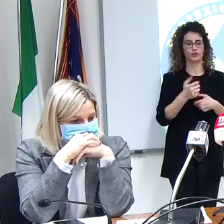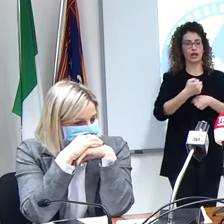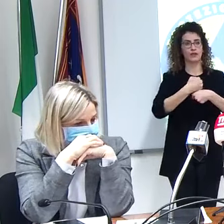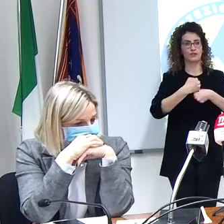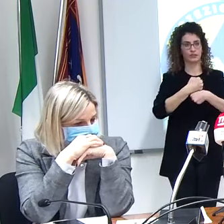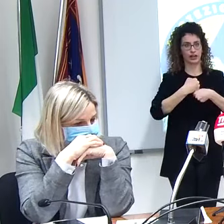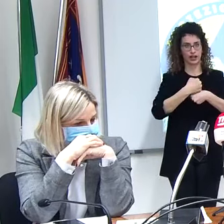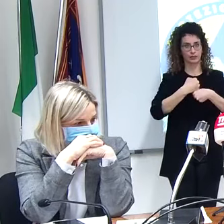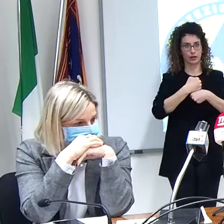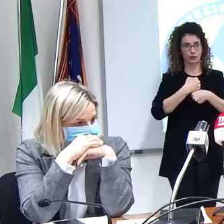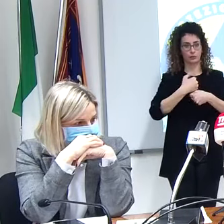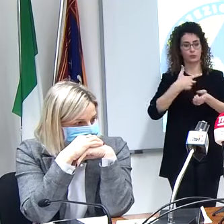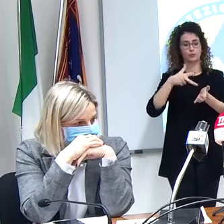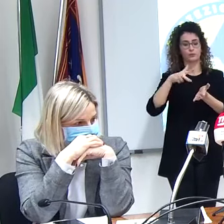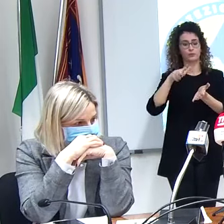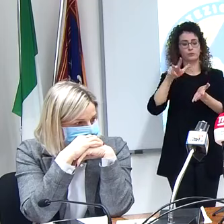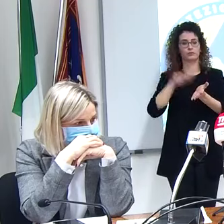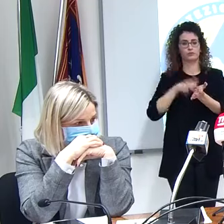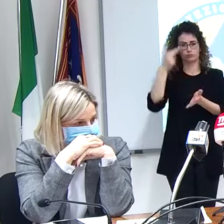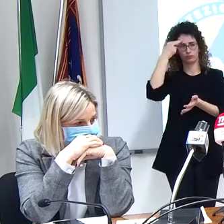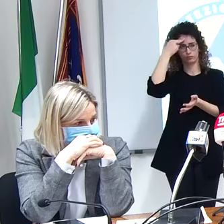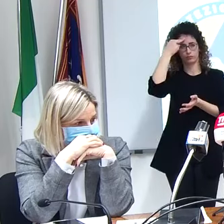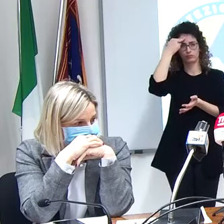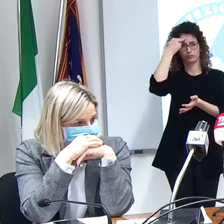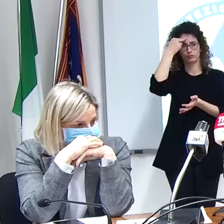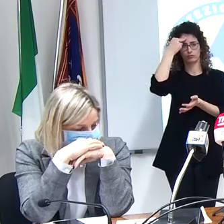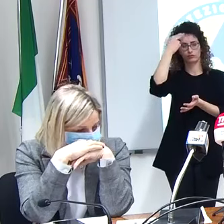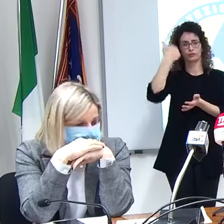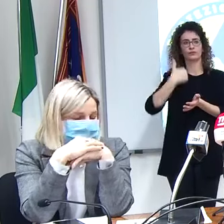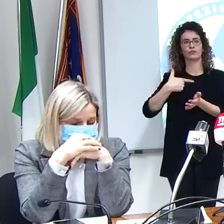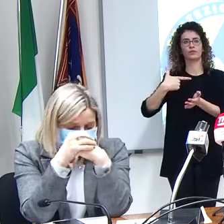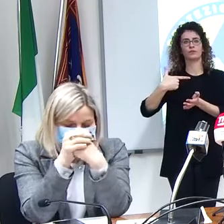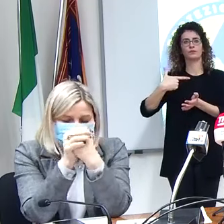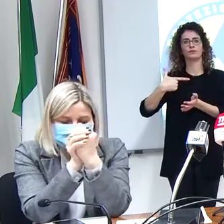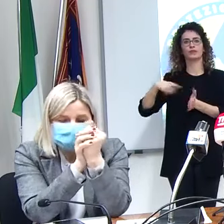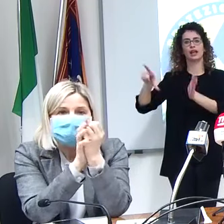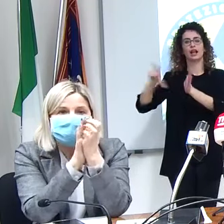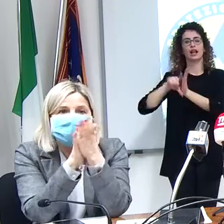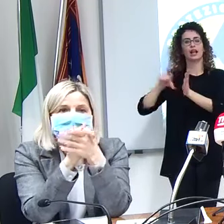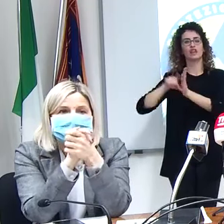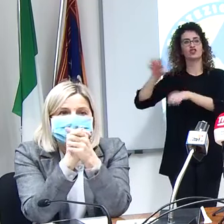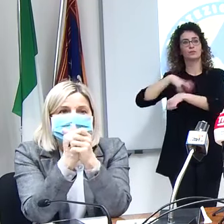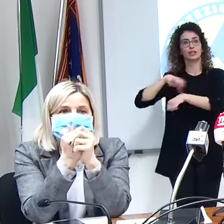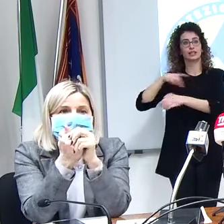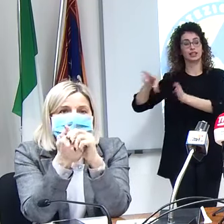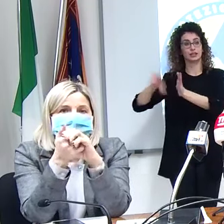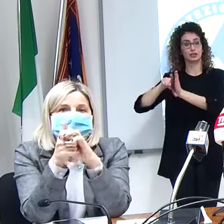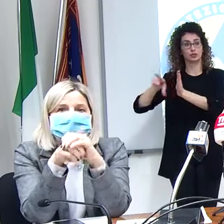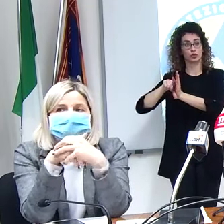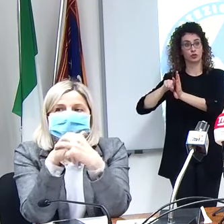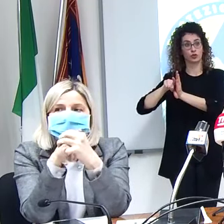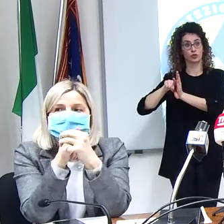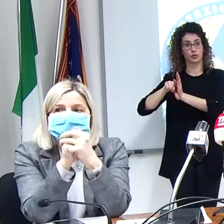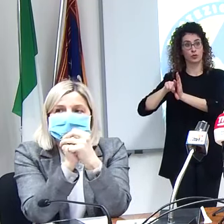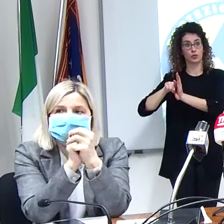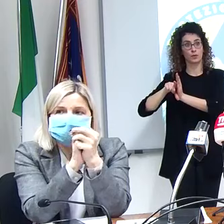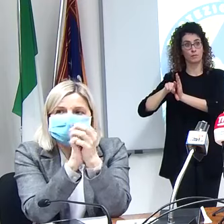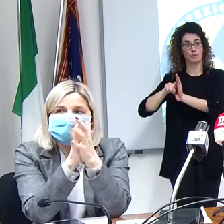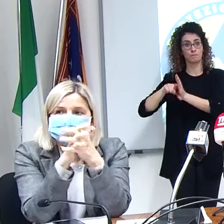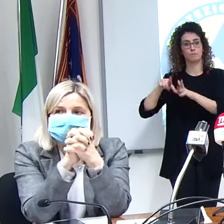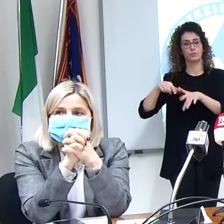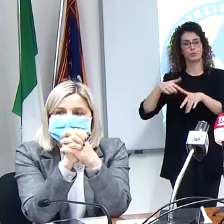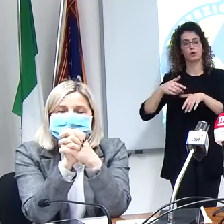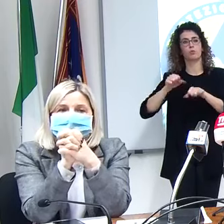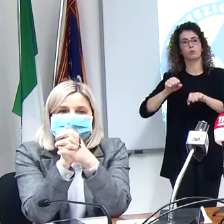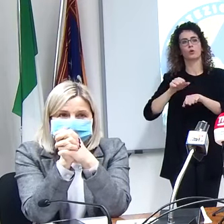autorizzato vi ricorderete con un decreto del ministro in uso speciale anticipato quindi è